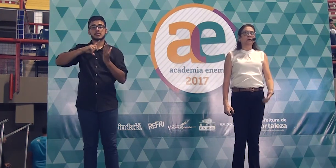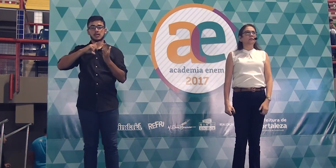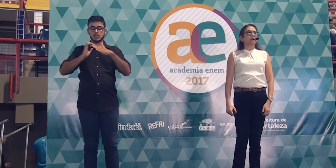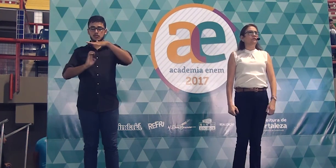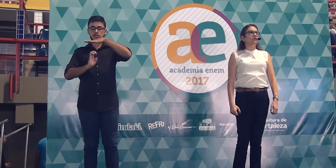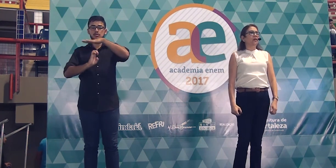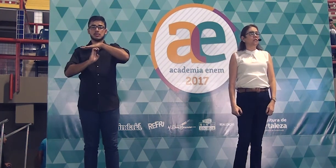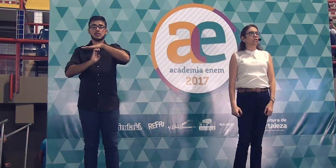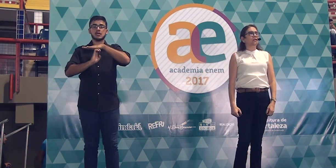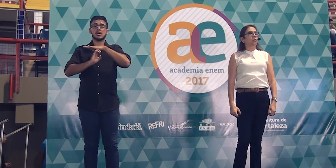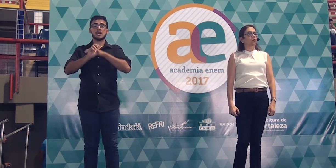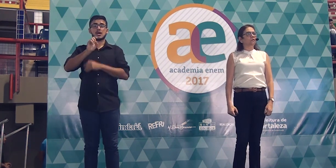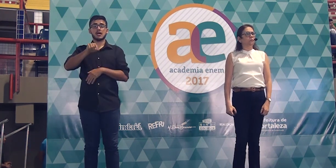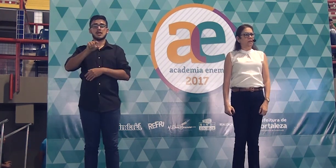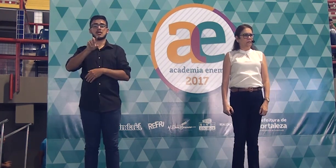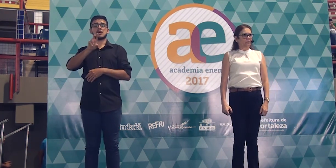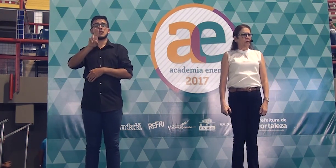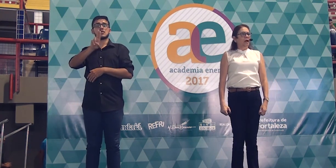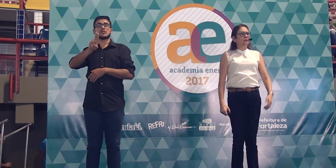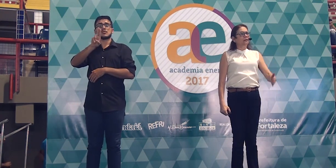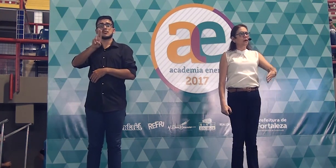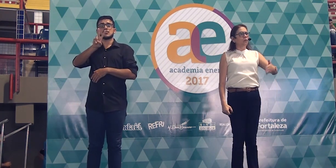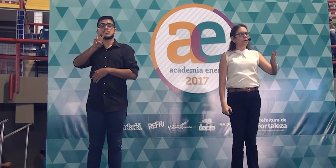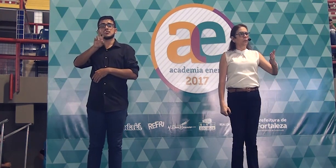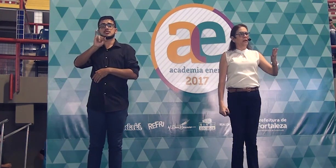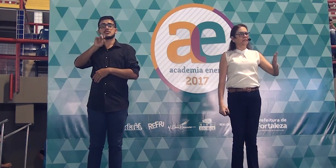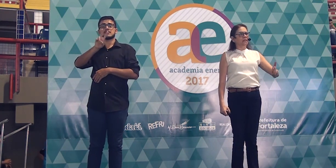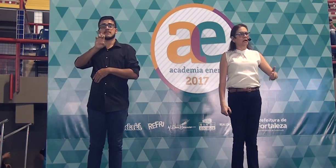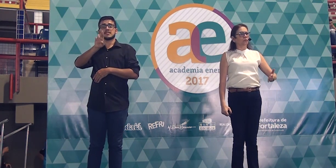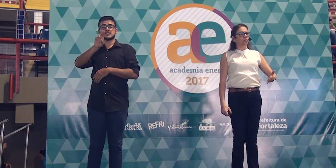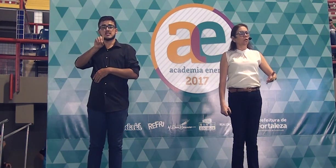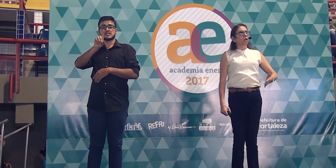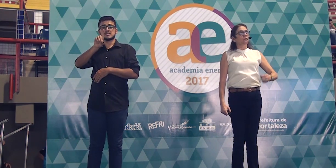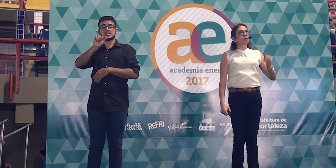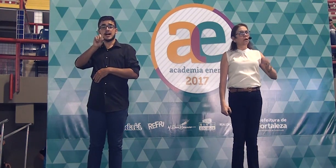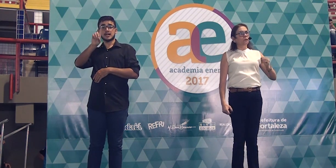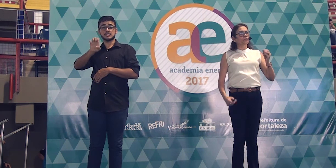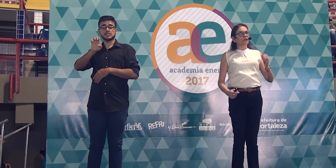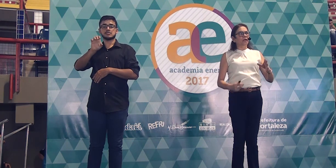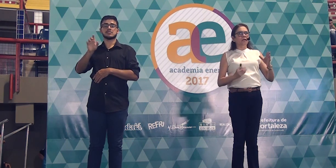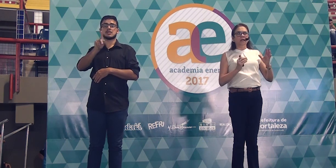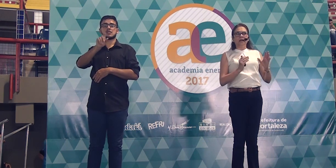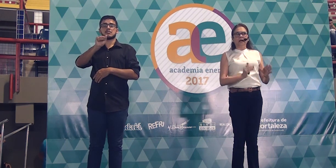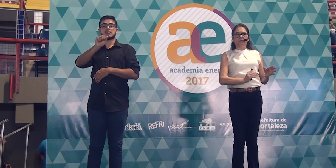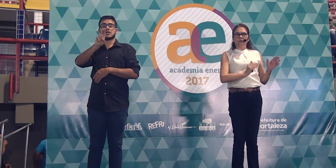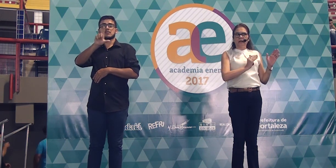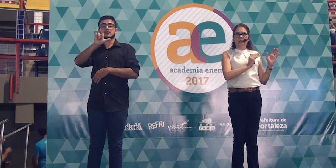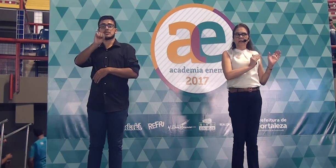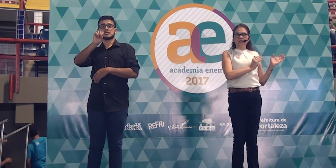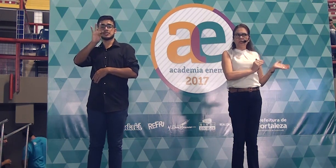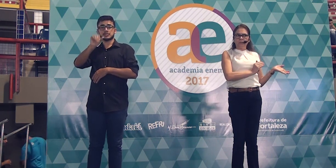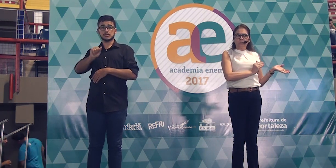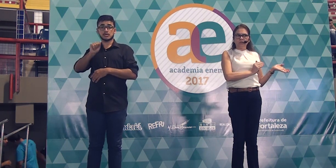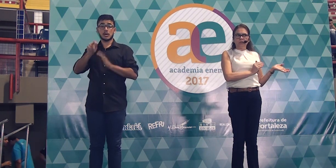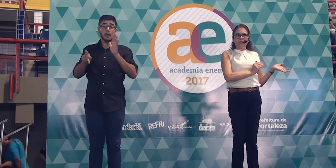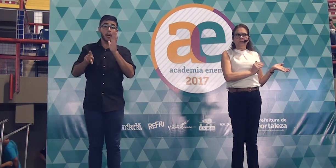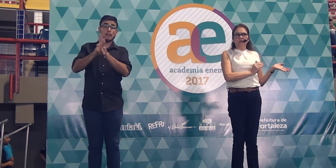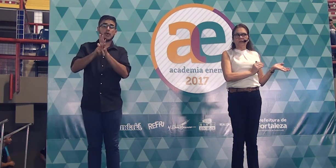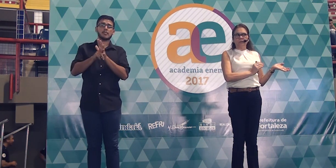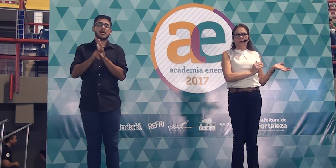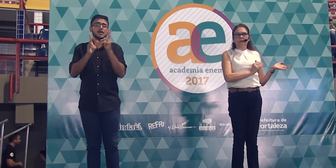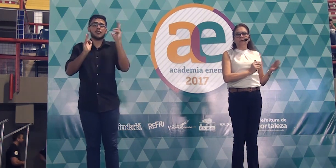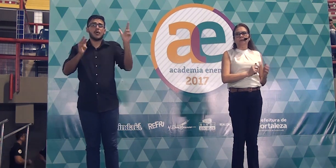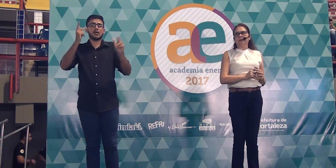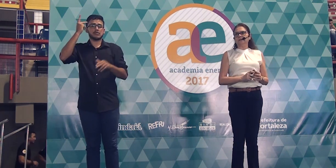que treina da FUVEST e da USP. Até o ano passado, não fiquem ligados naquele tipo de